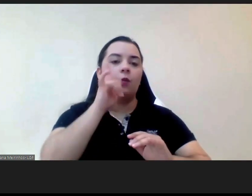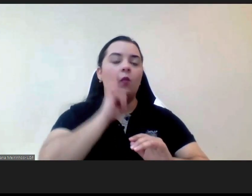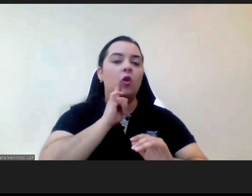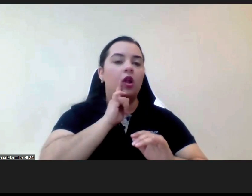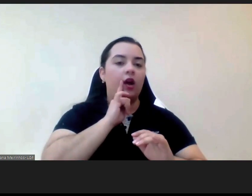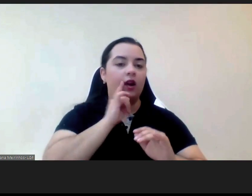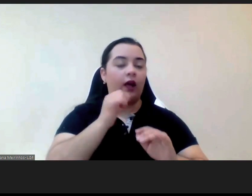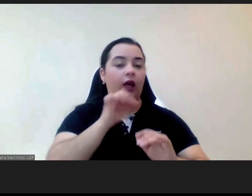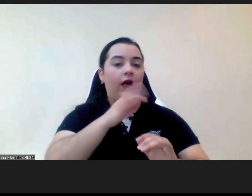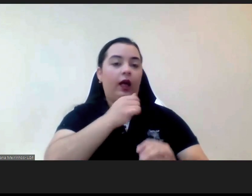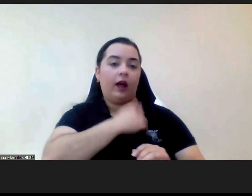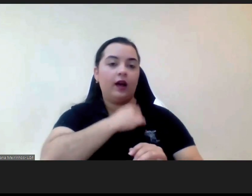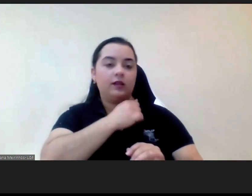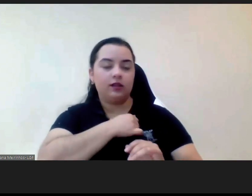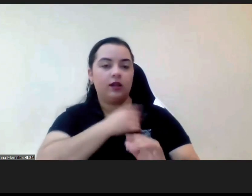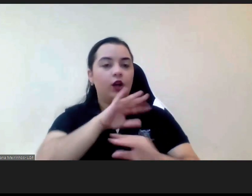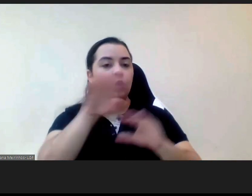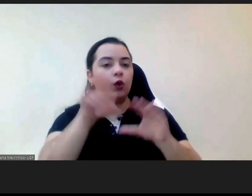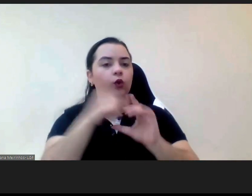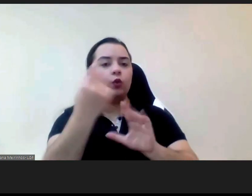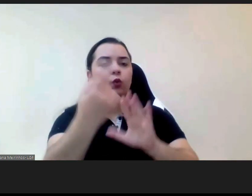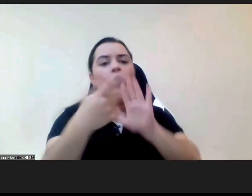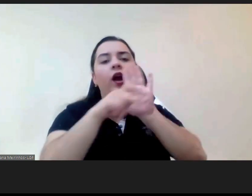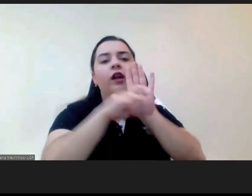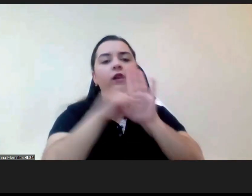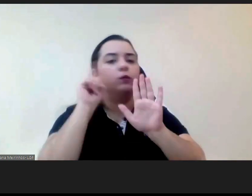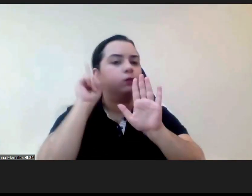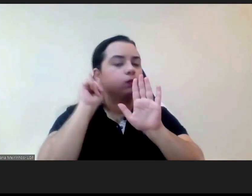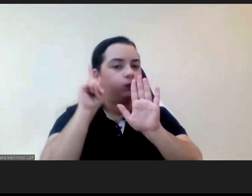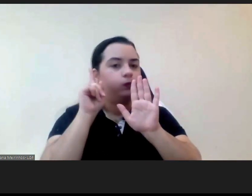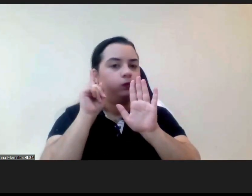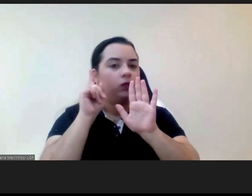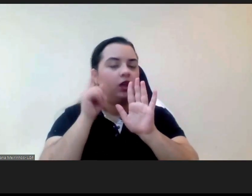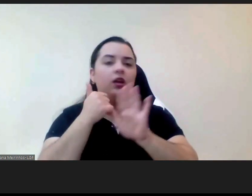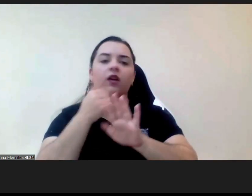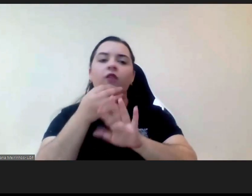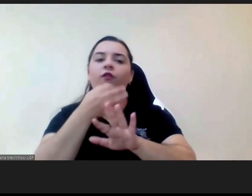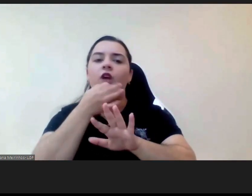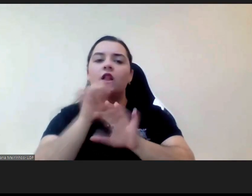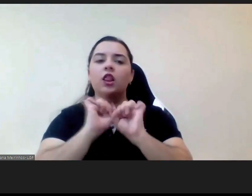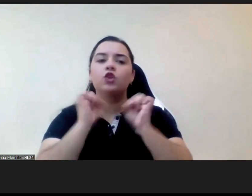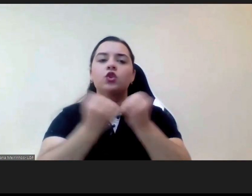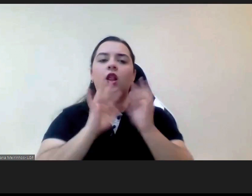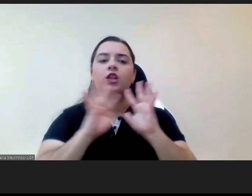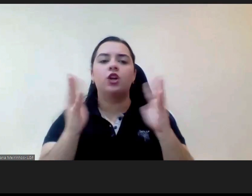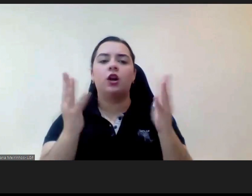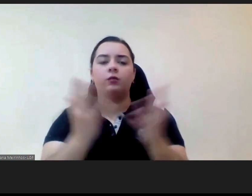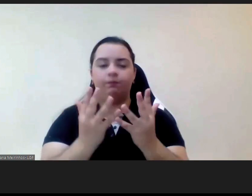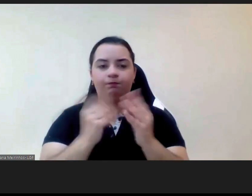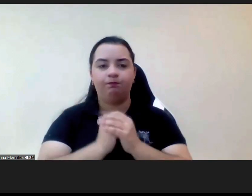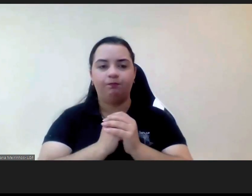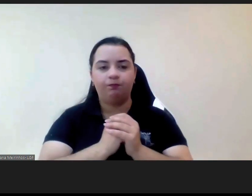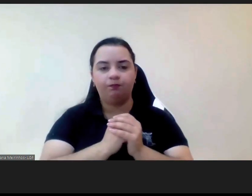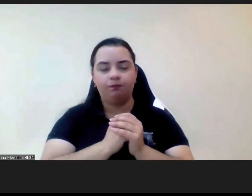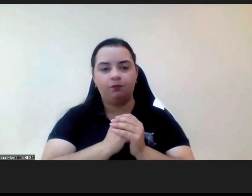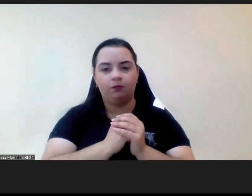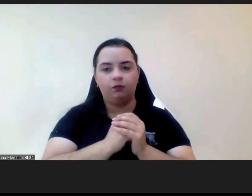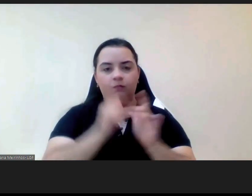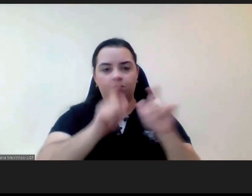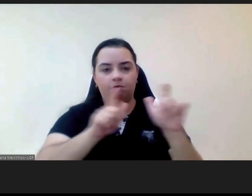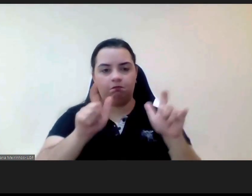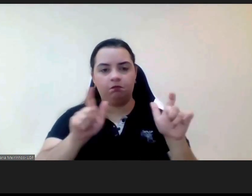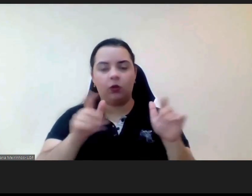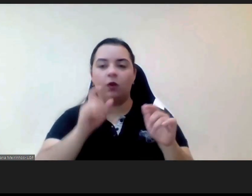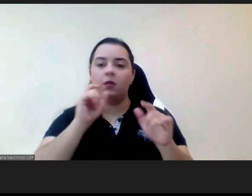artigo importante relativo à participação da sociedade civil quer a Convenção sobre sobre os abusos